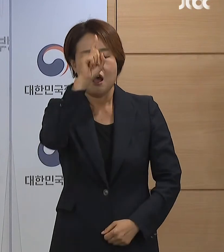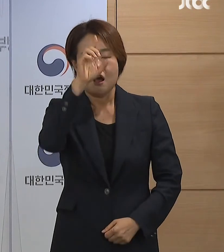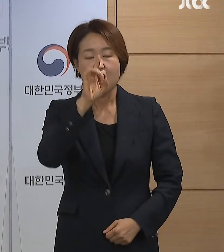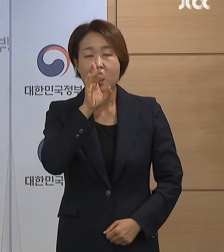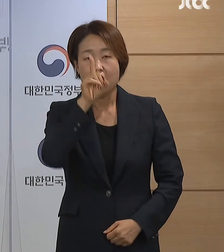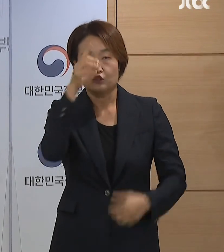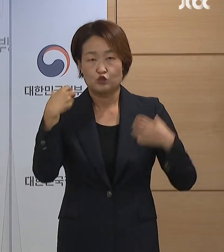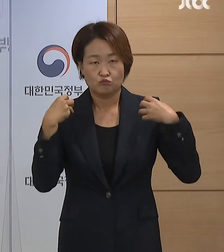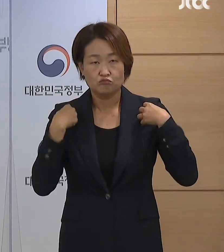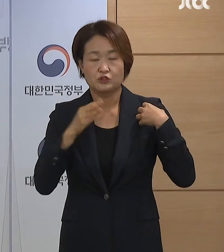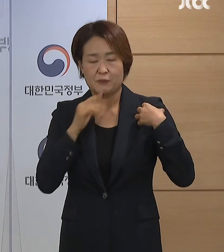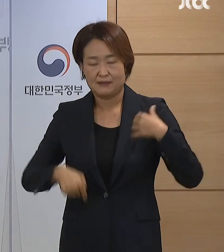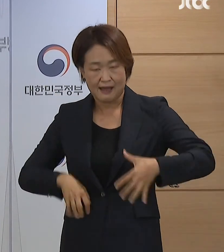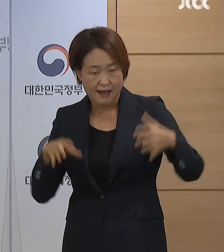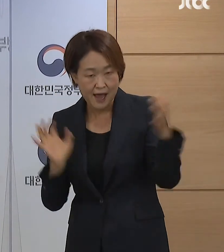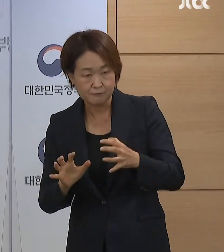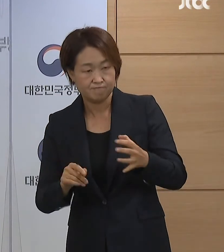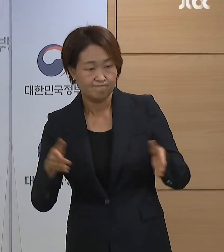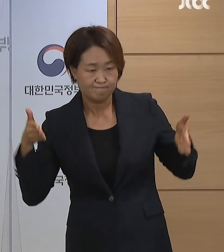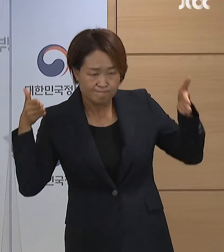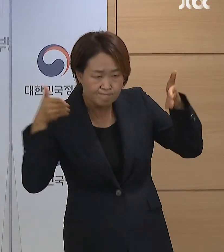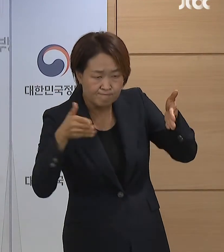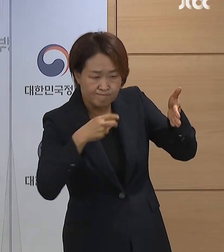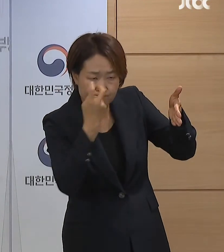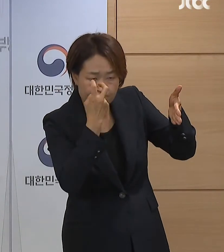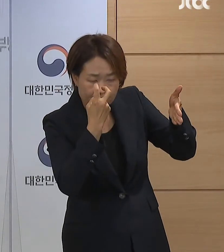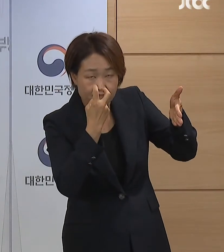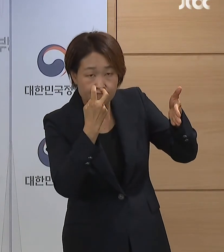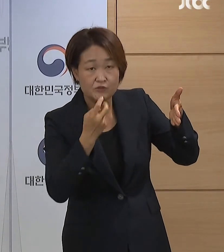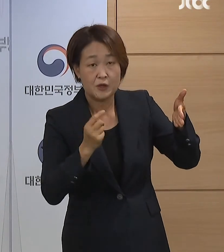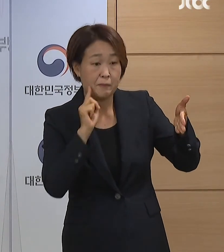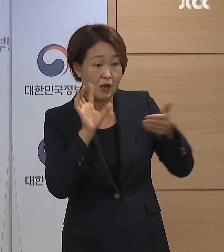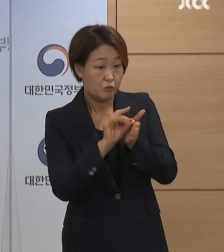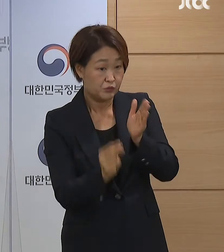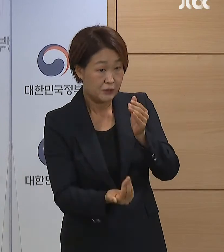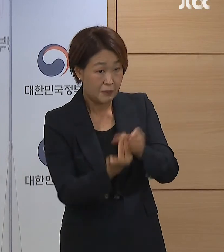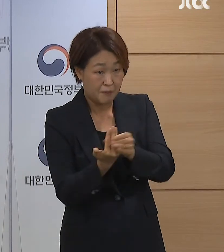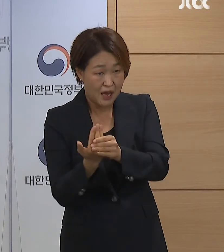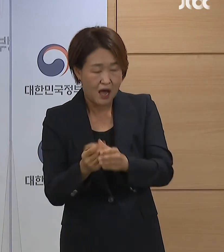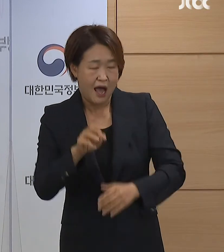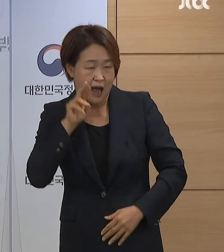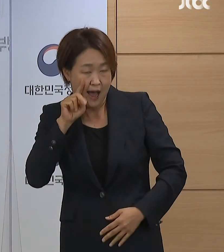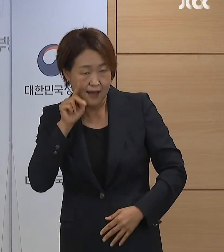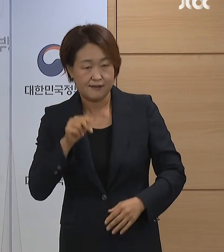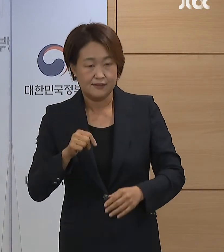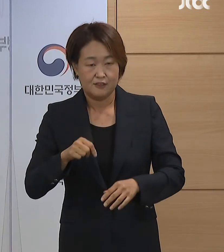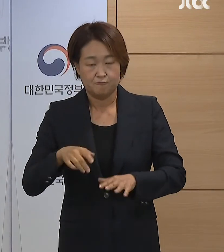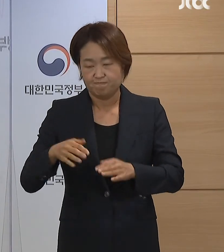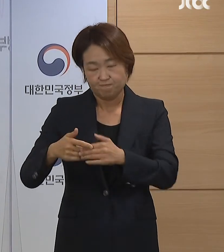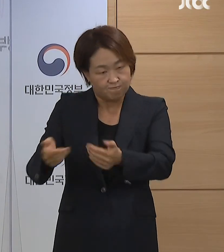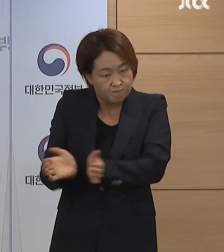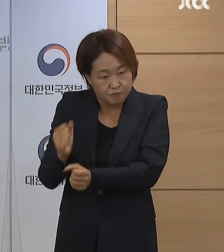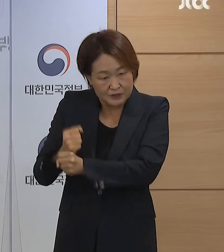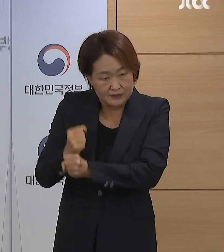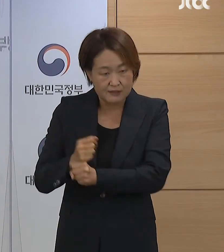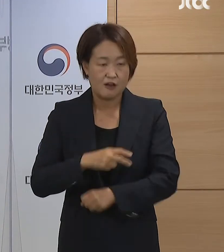집중 점검을 실시하겠습니다. 귀상연락체를 운영하여 방역성을 철저하게 관리하도록 하겠습니다.